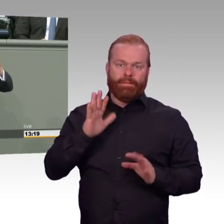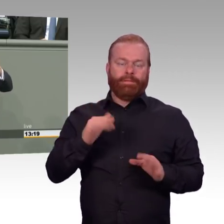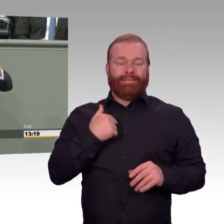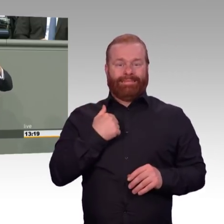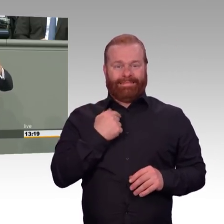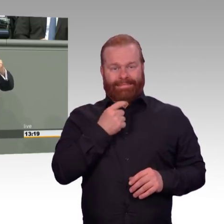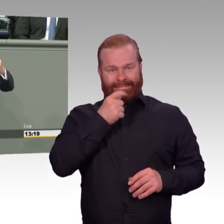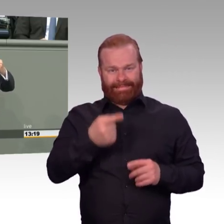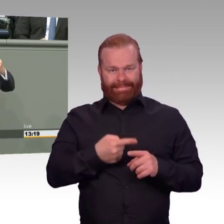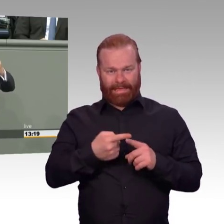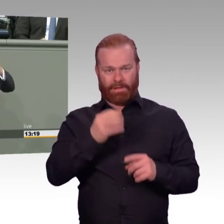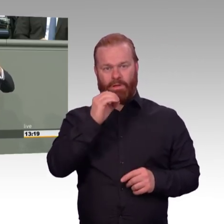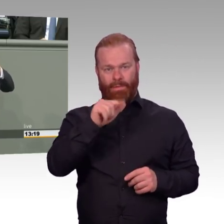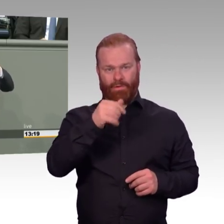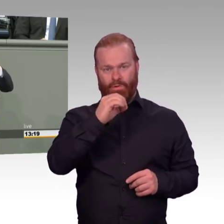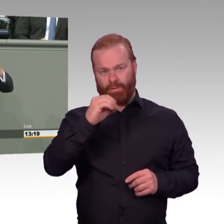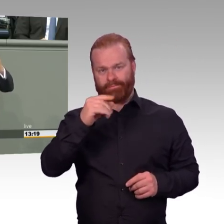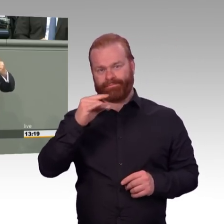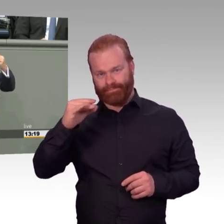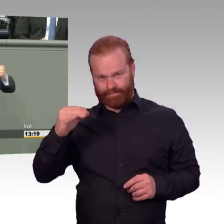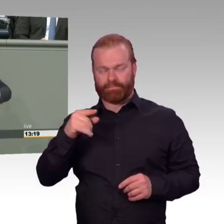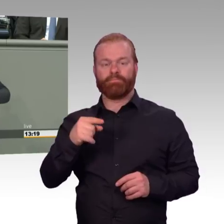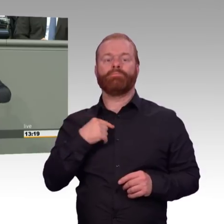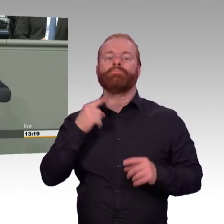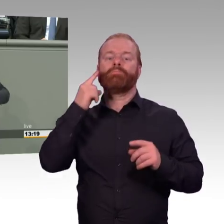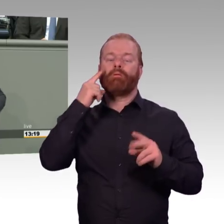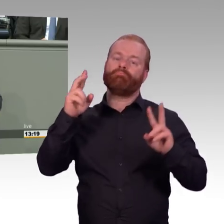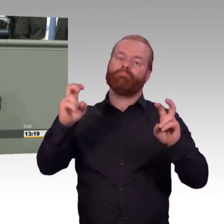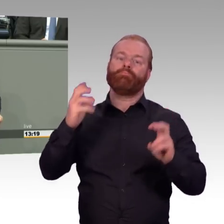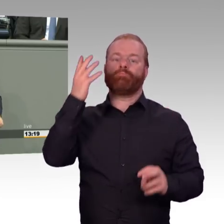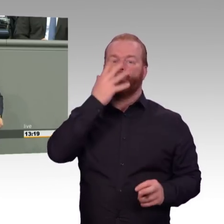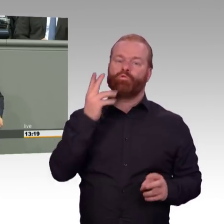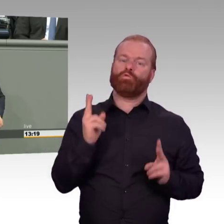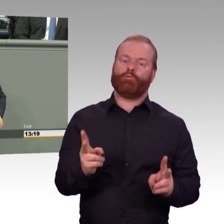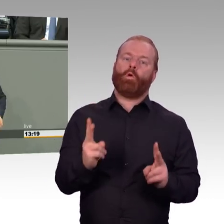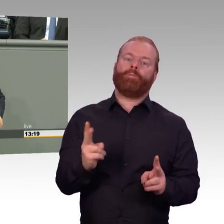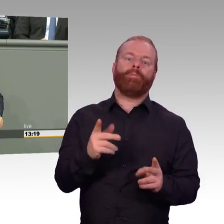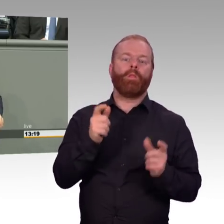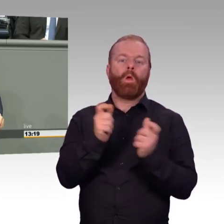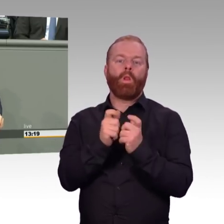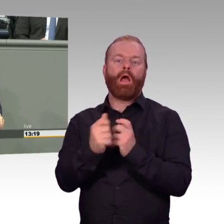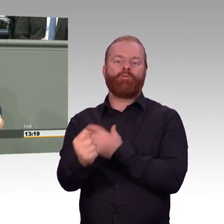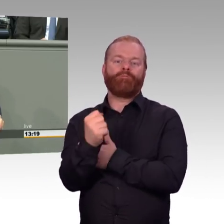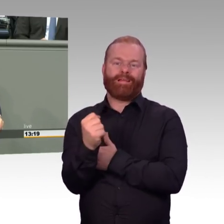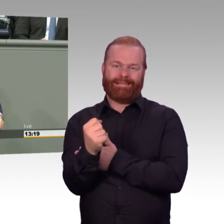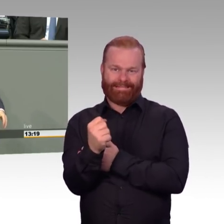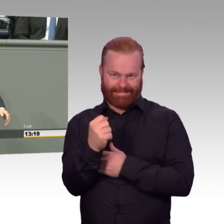Kohlekraftwerke emittieren nie wieder CO2. Das heißt, sie können auch nur einmal eingespart werden. Und das sind die Formeln des